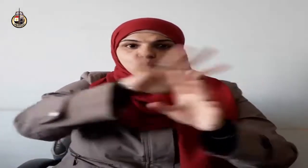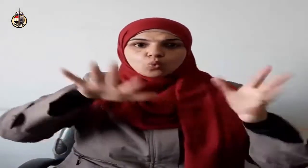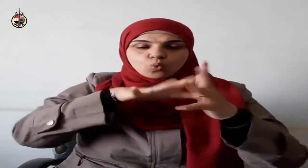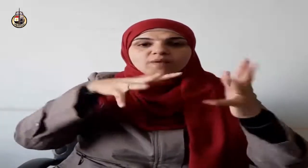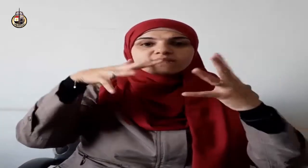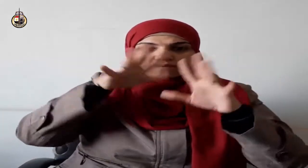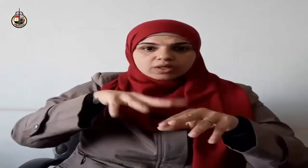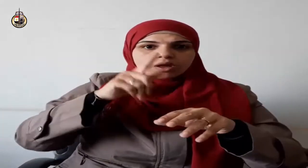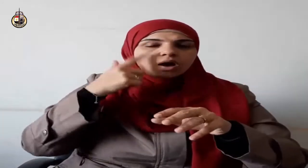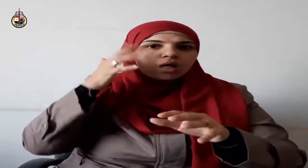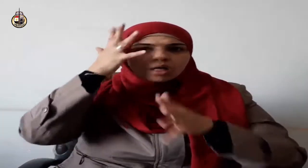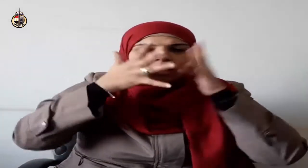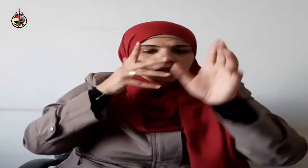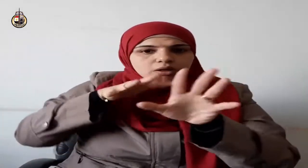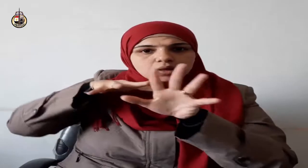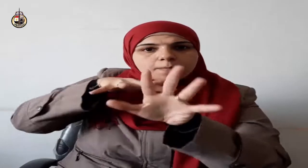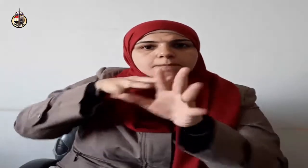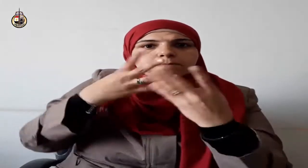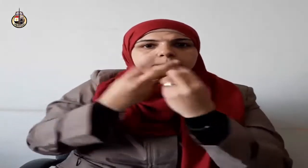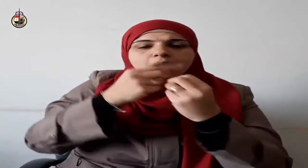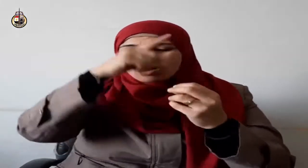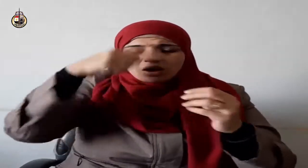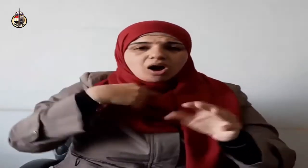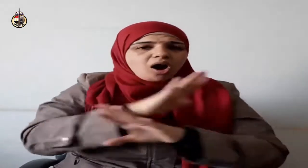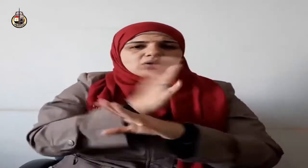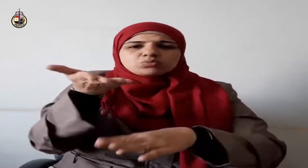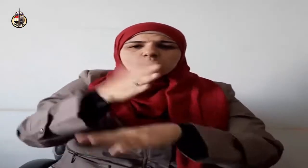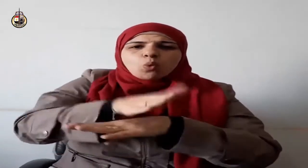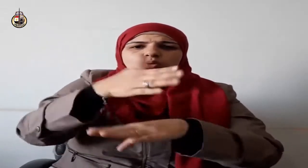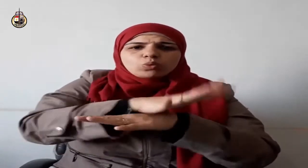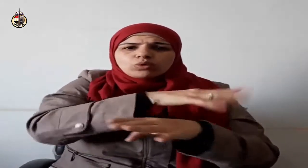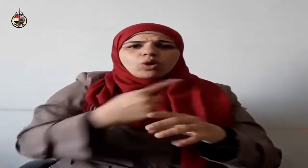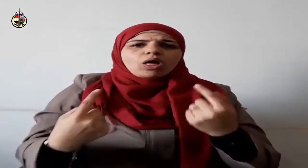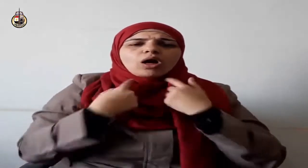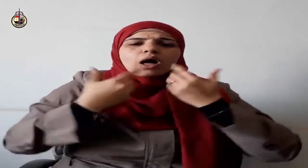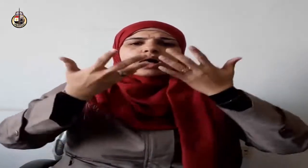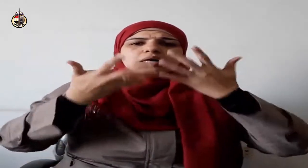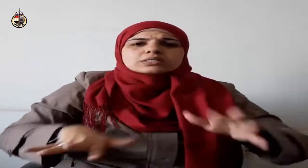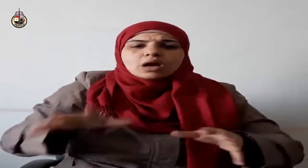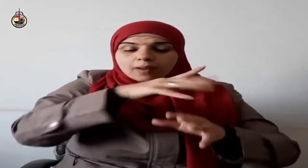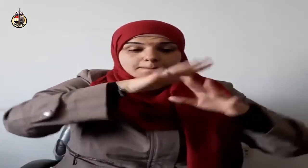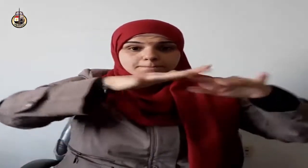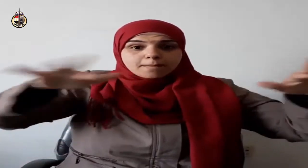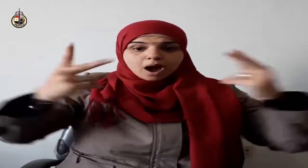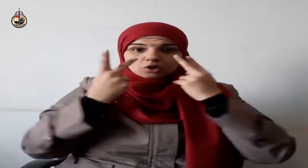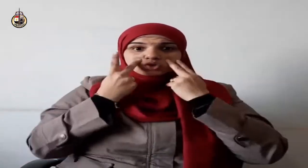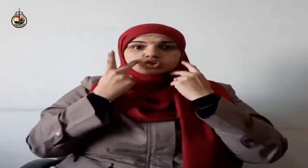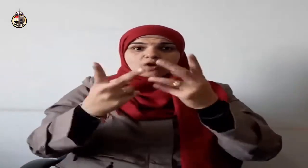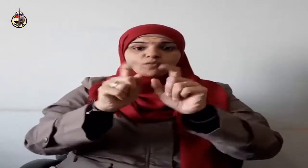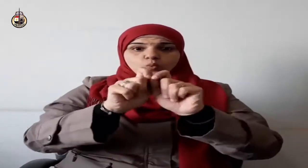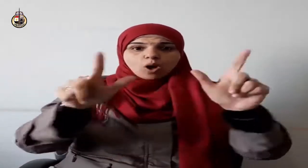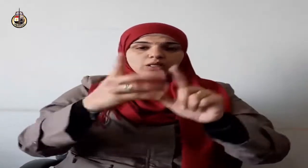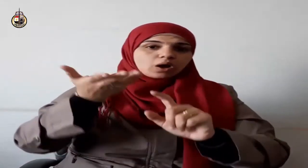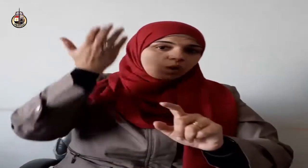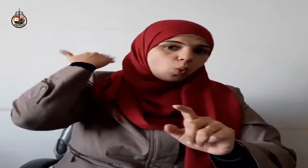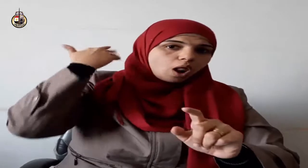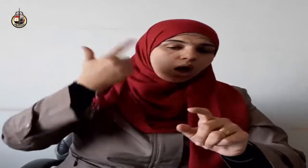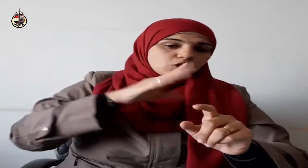لعله يتذكر أو يخشى قال ربنا إننا نخاف أن يفرط